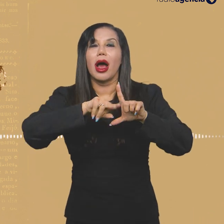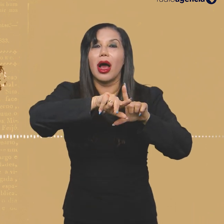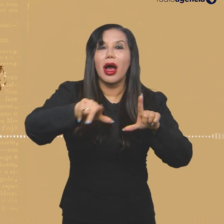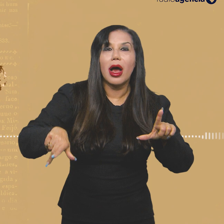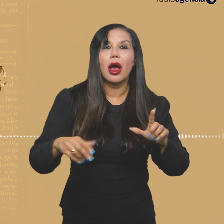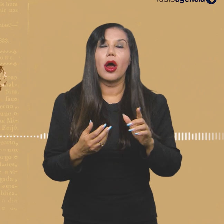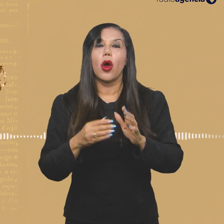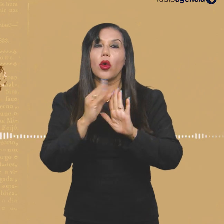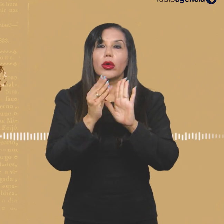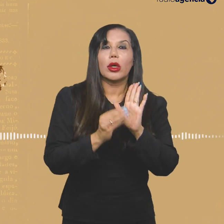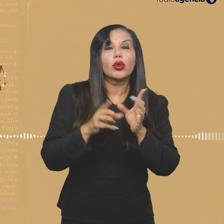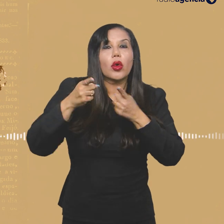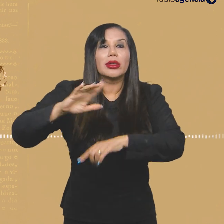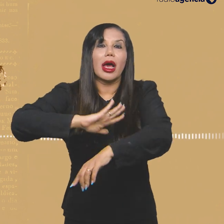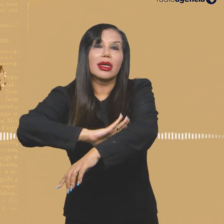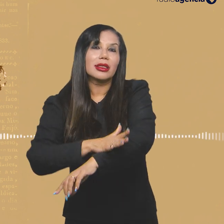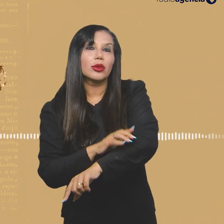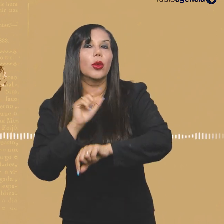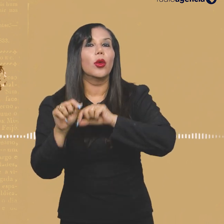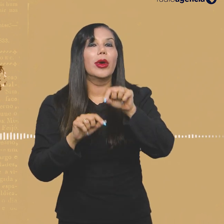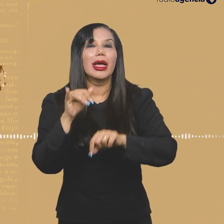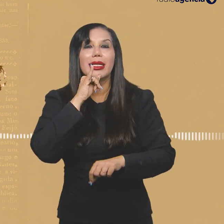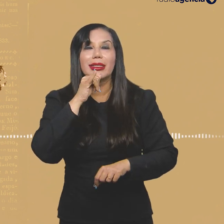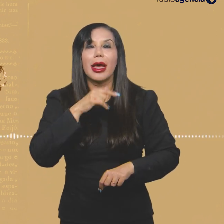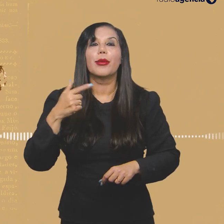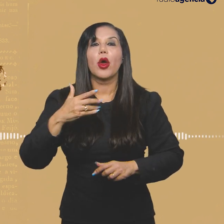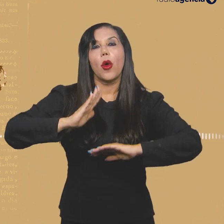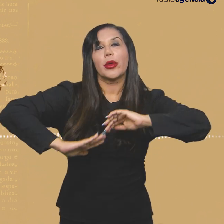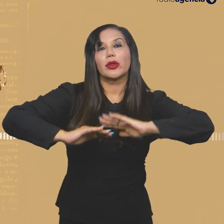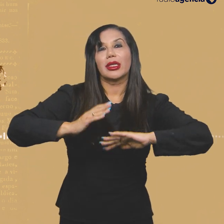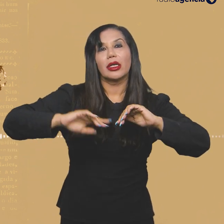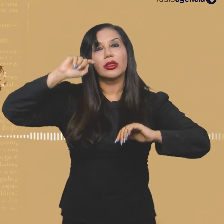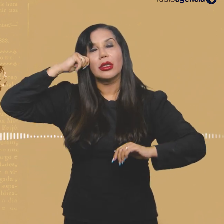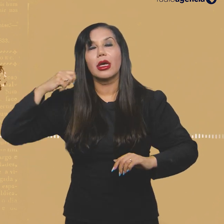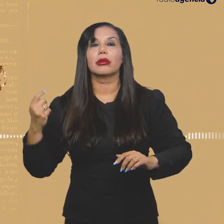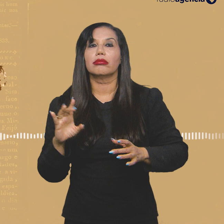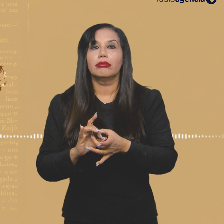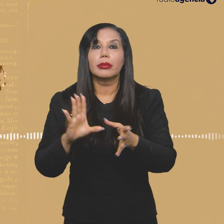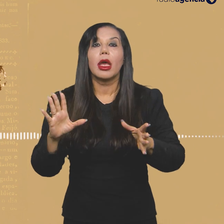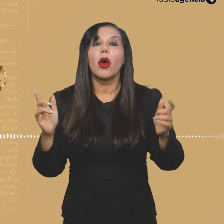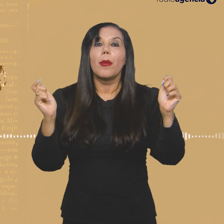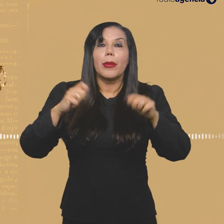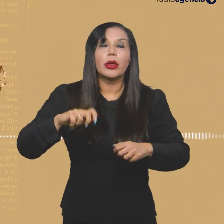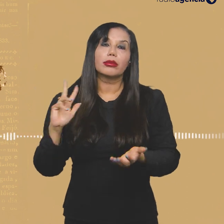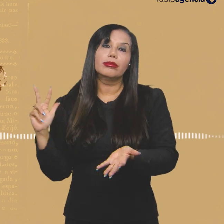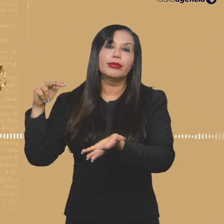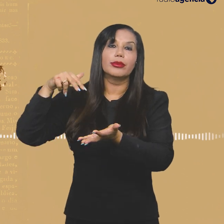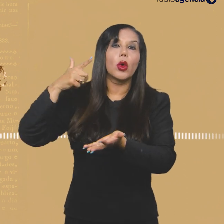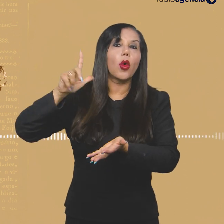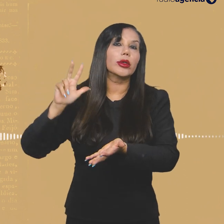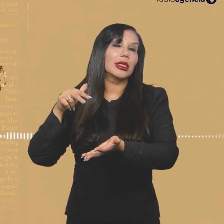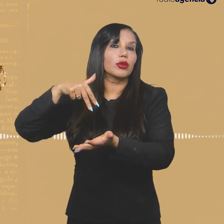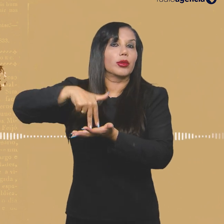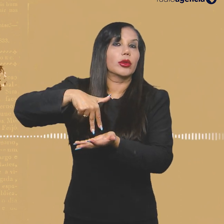produção de conteúdos antirracistas acabam sendo espaços mais receptivos para os profissionais negros, permitindo que eles